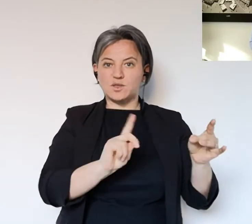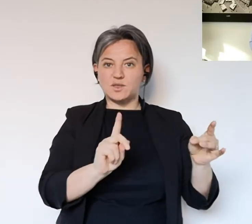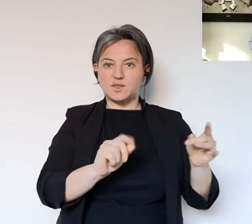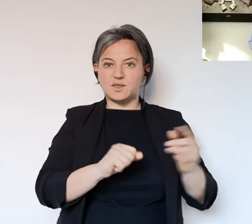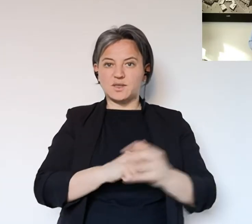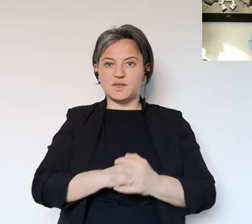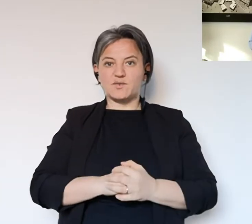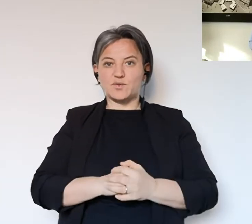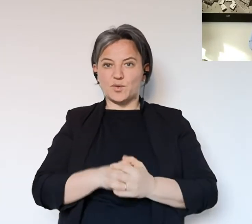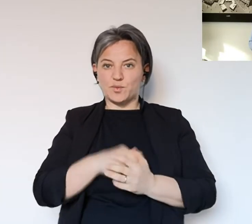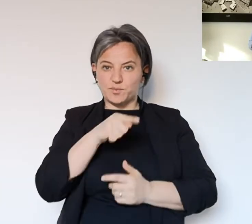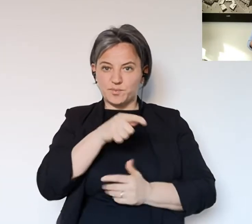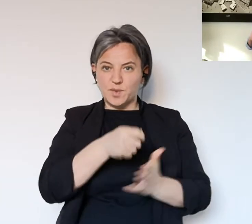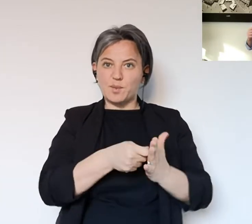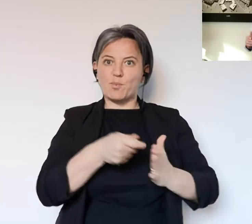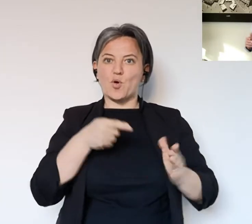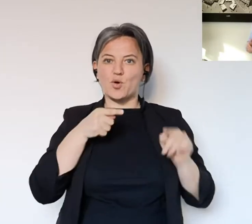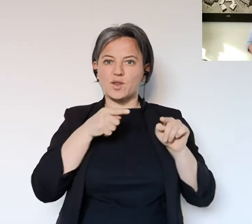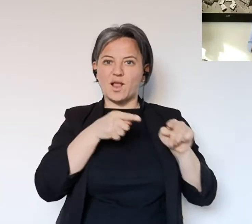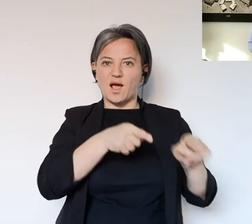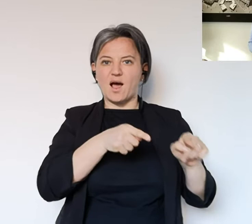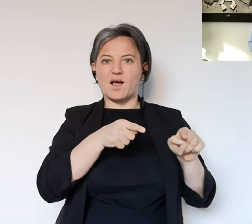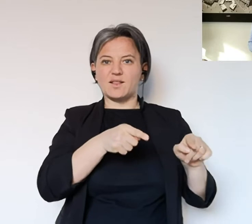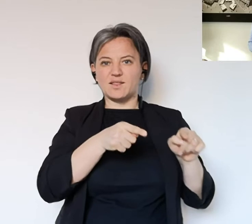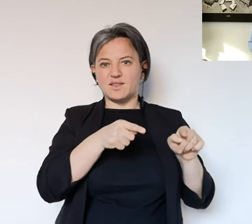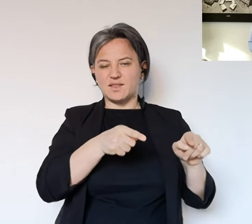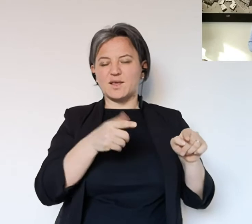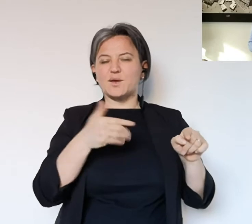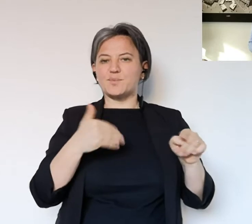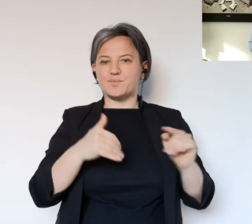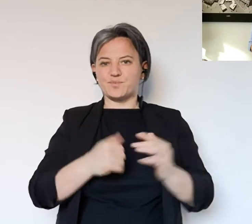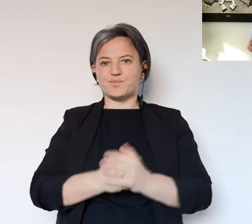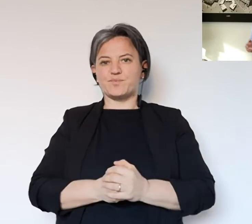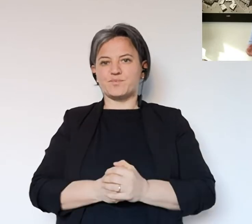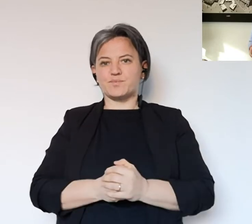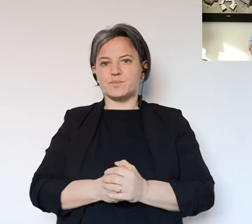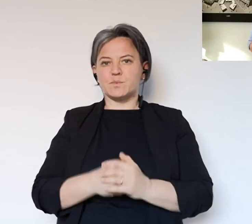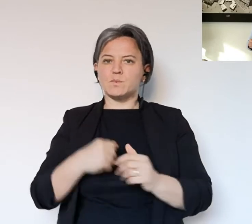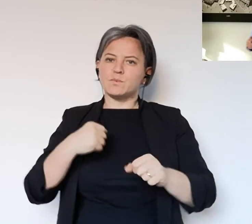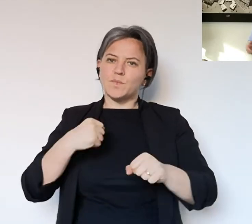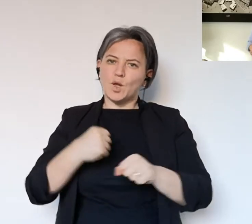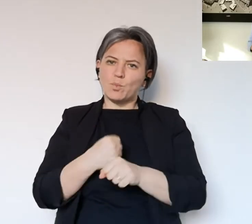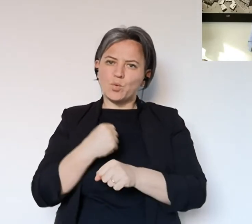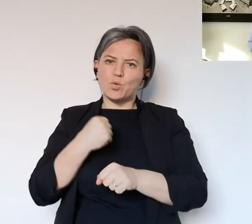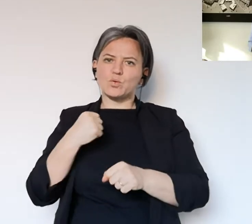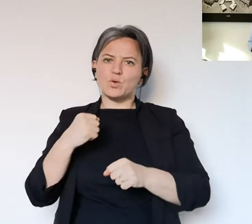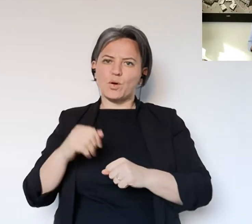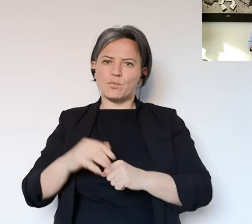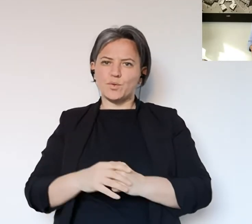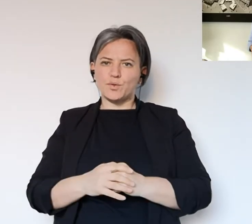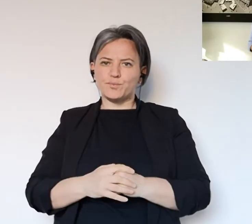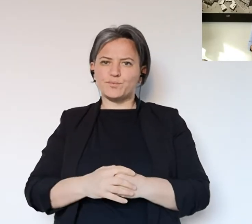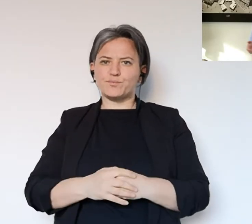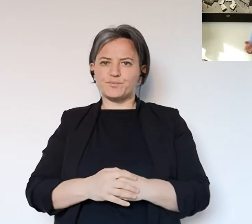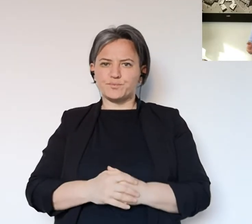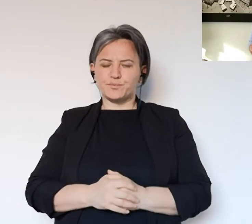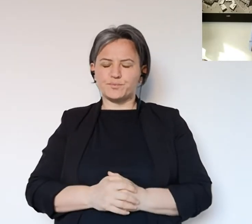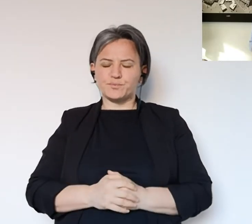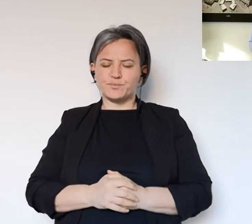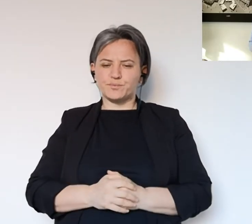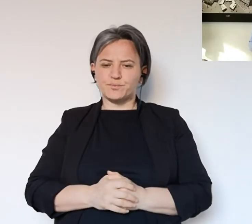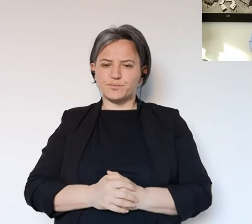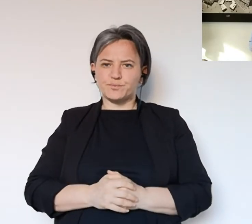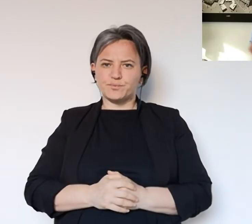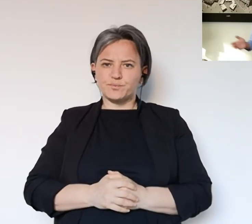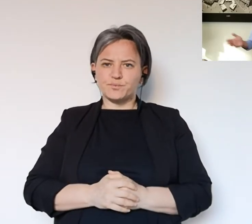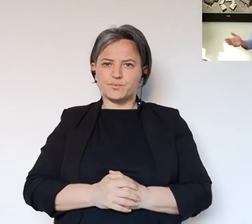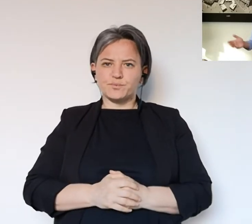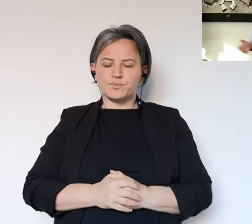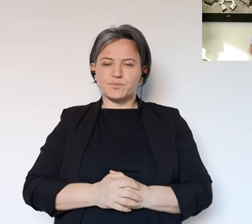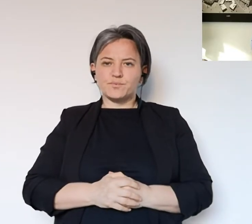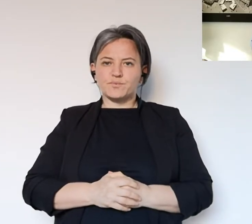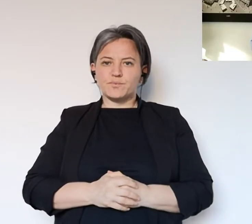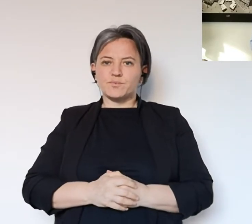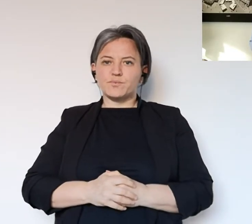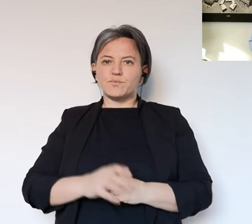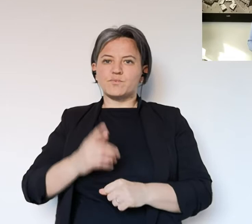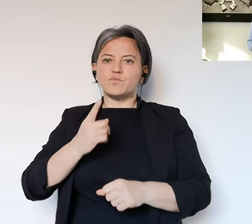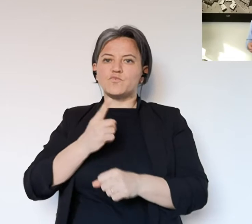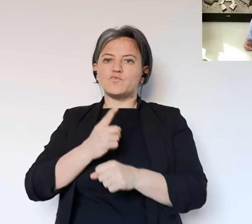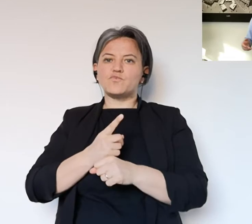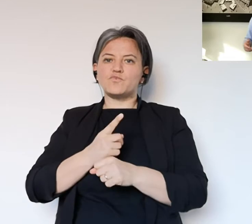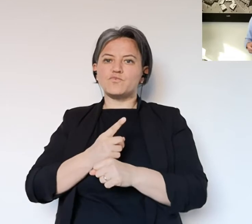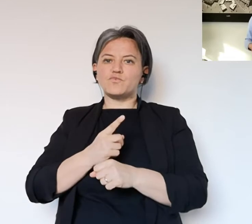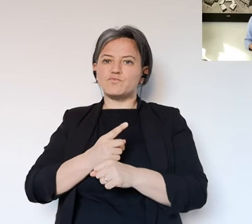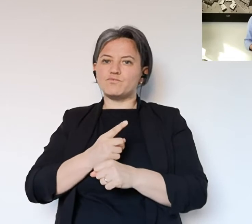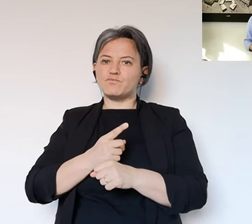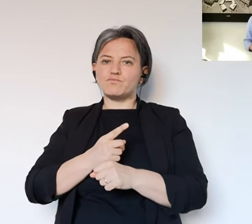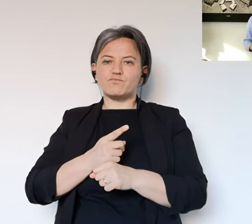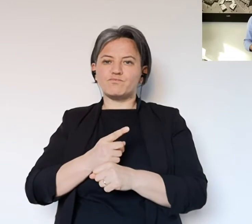non avere nessuna positività in più nella giornata di oggi, lo reputo un dato assolutamente positivo. Purtroppo